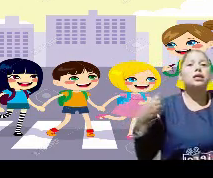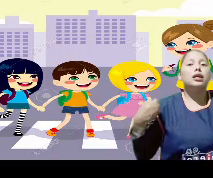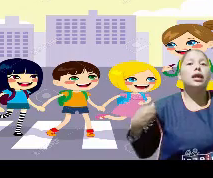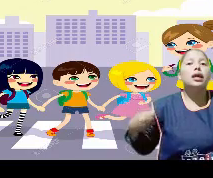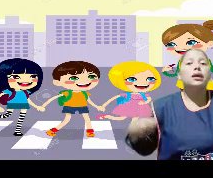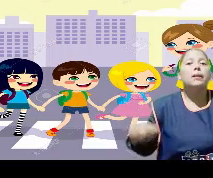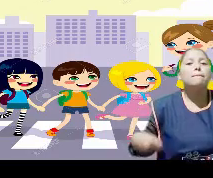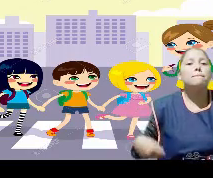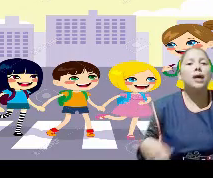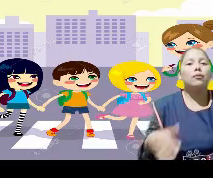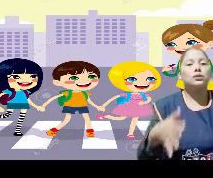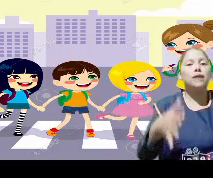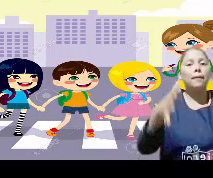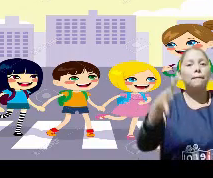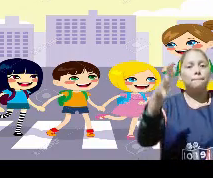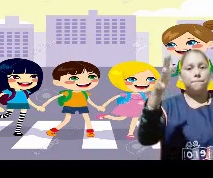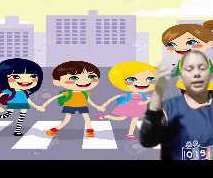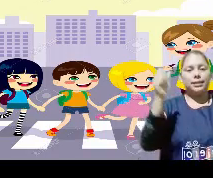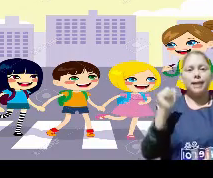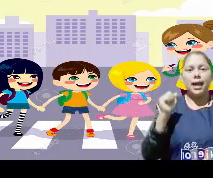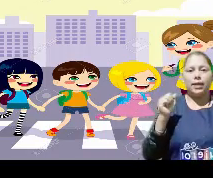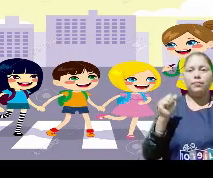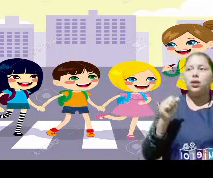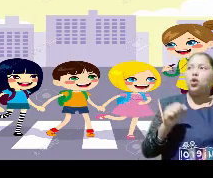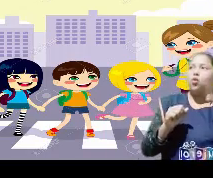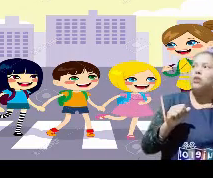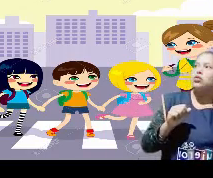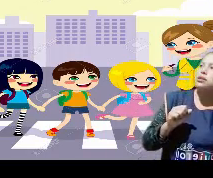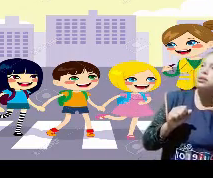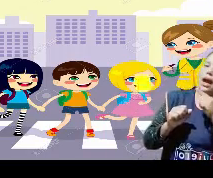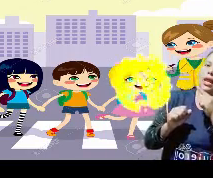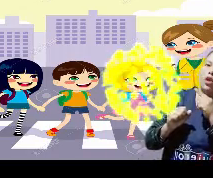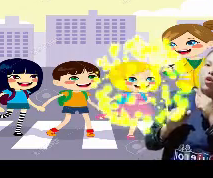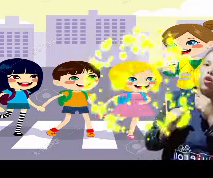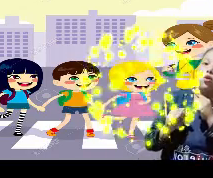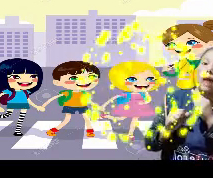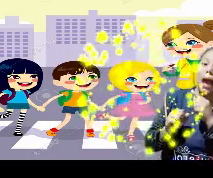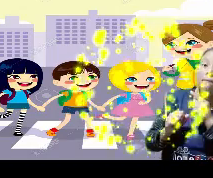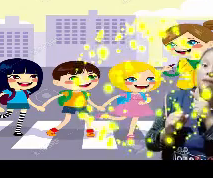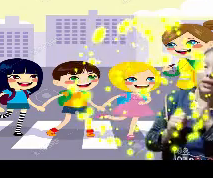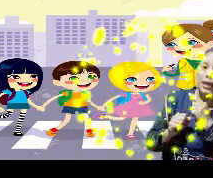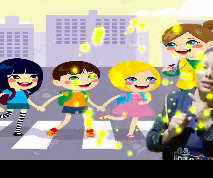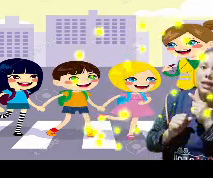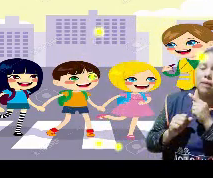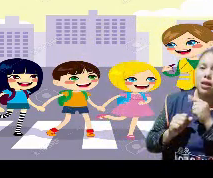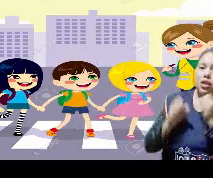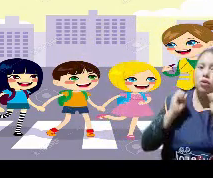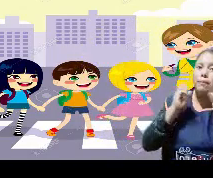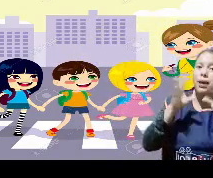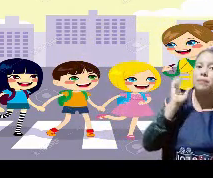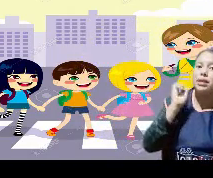que vamos a pasar. Cuando sale el color ámbar, que es el